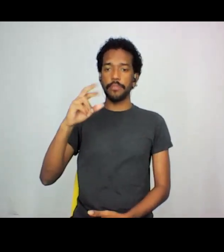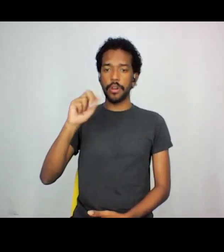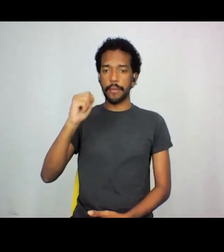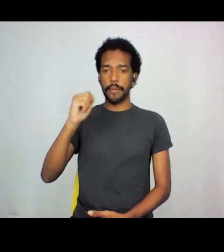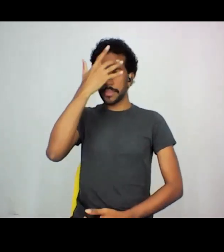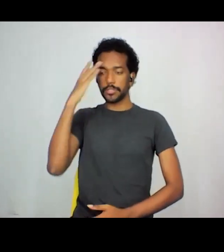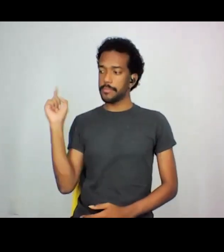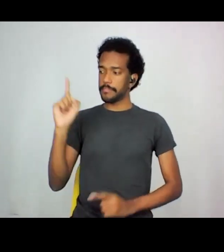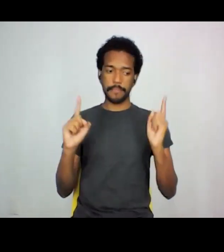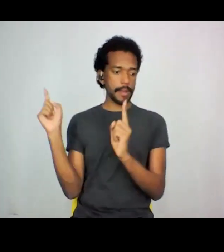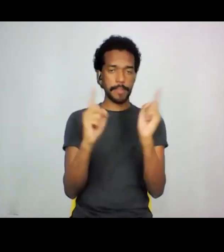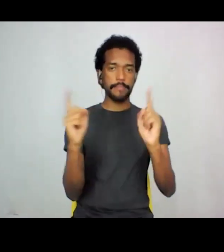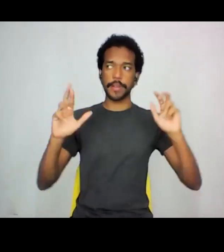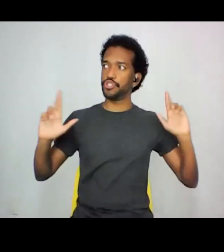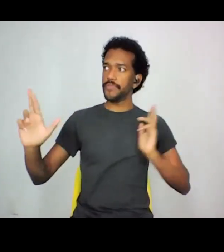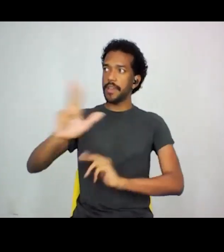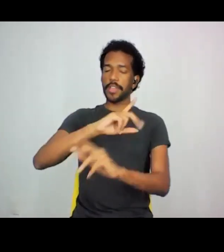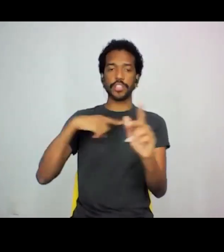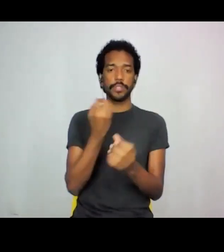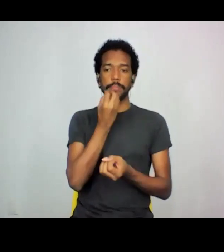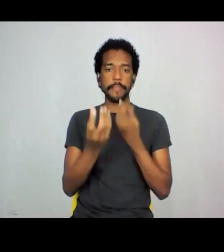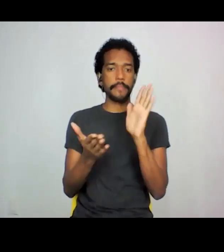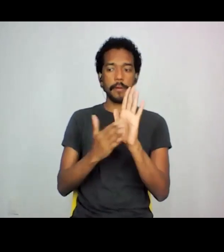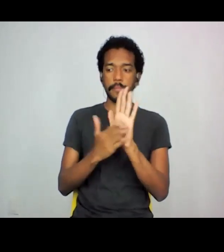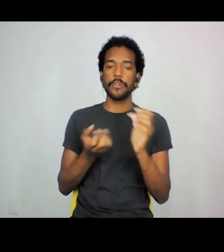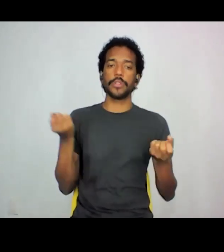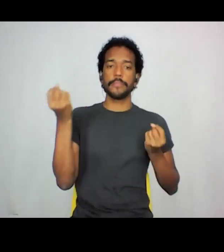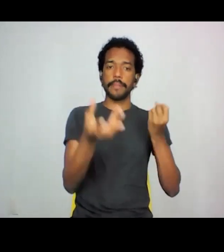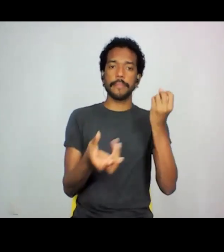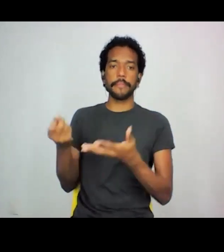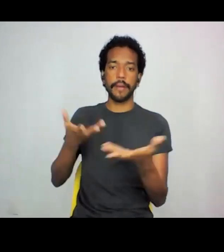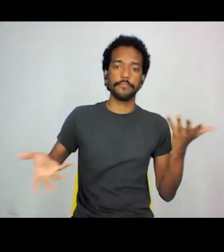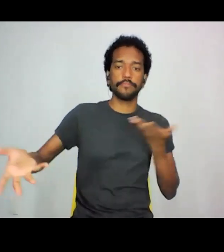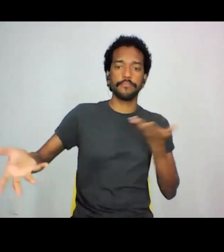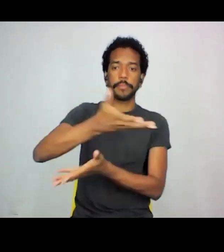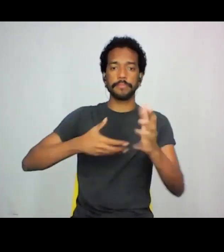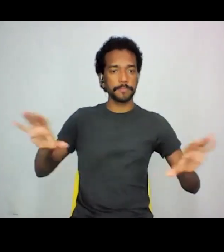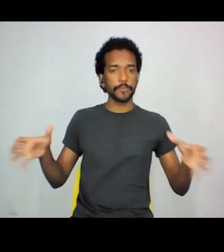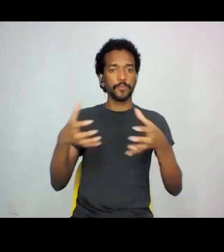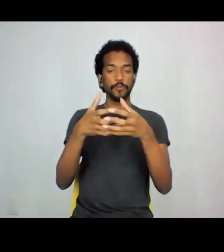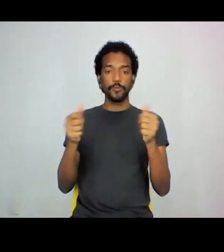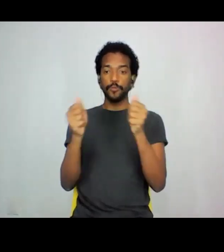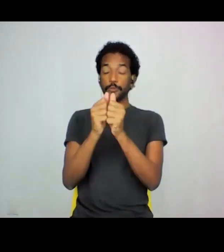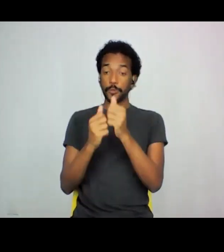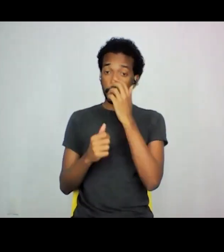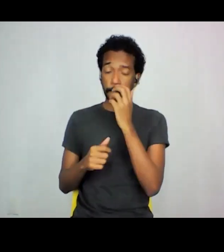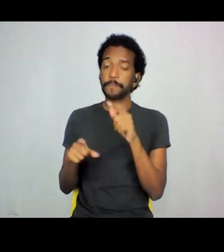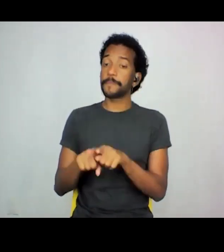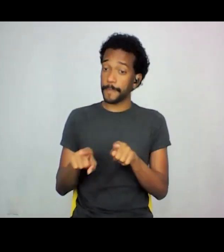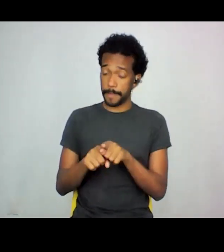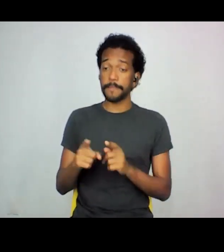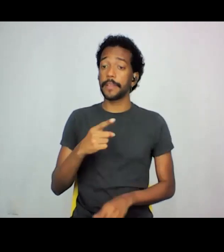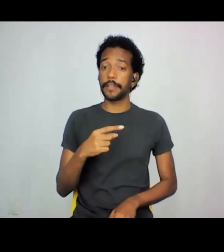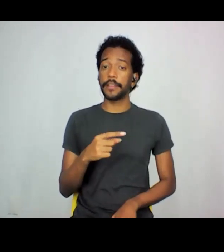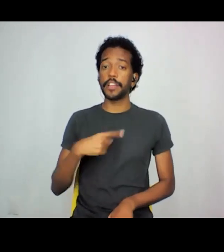fazendo propostas artísticas, curatoriais de forma colaborativa, e também trouxemos